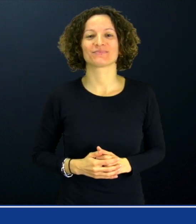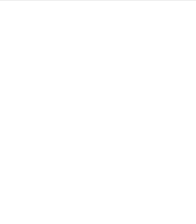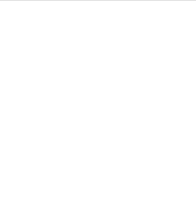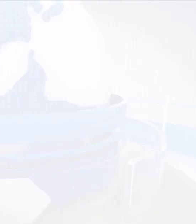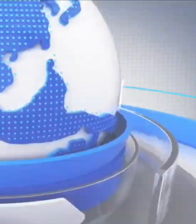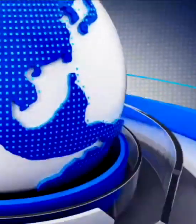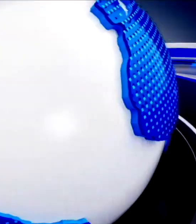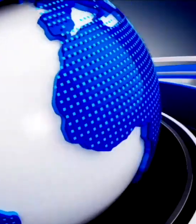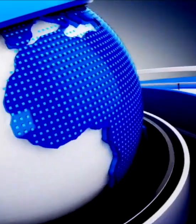Grazie e ciao!